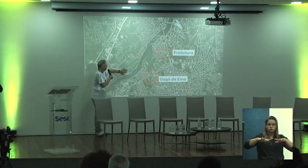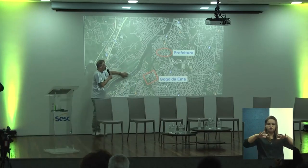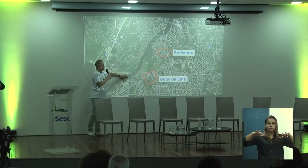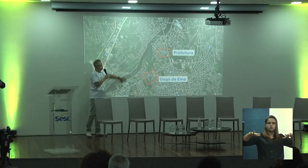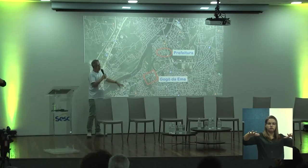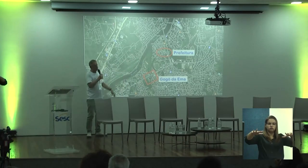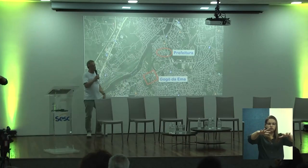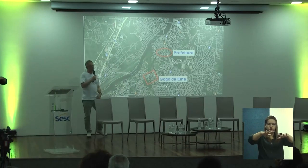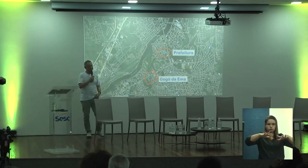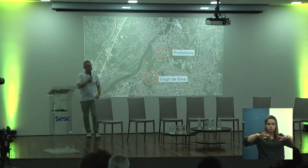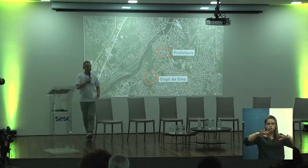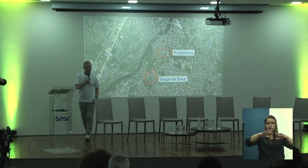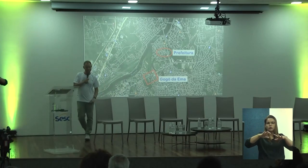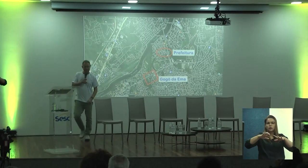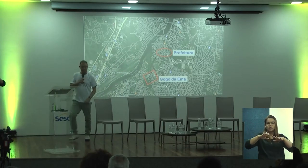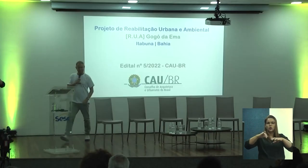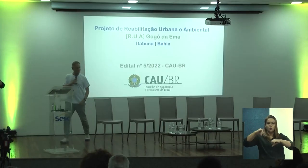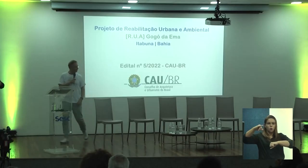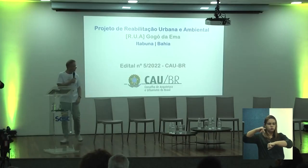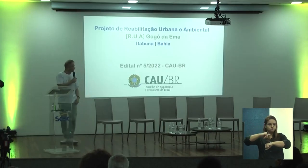destruiu pista do aeroporto, etc.